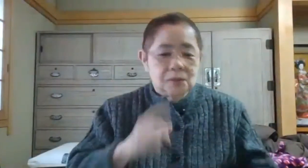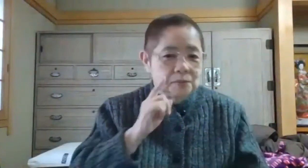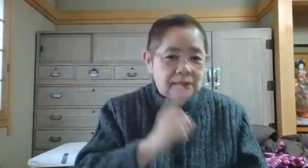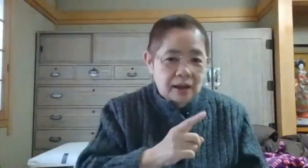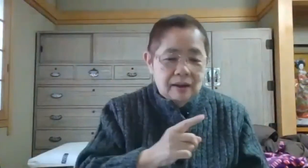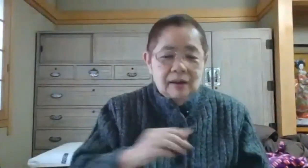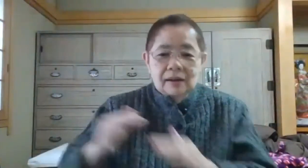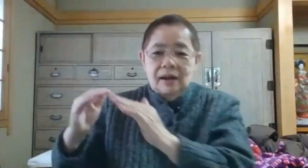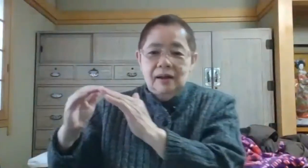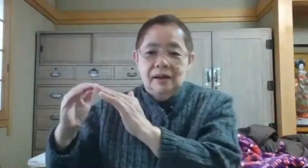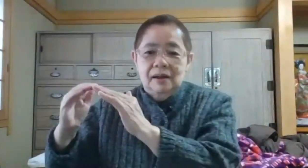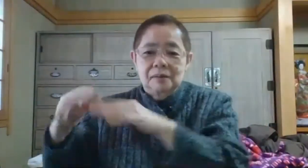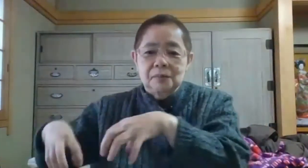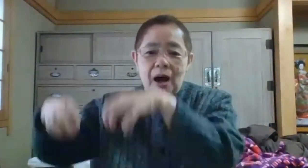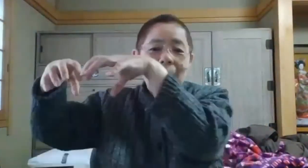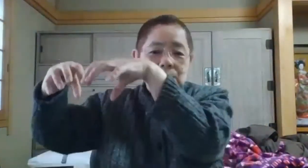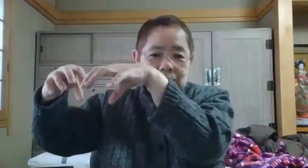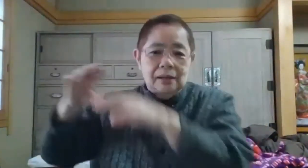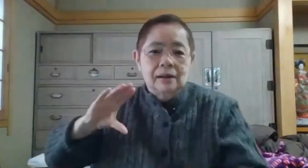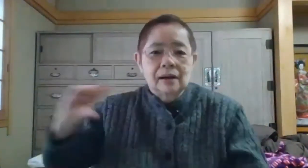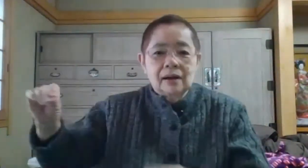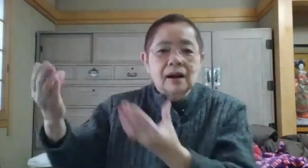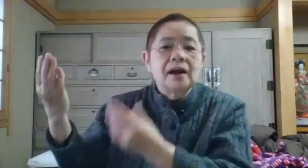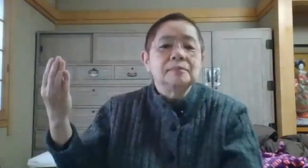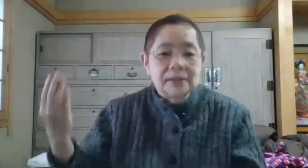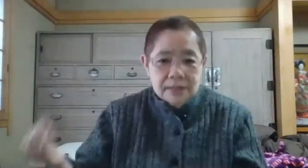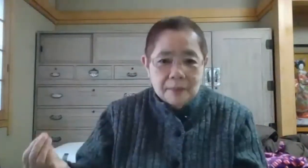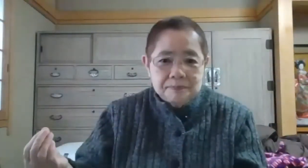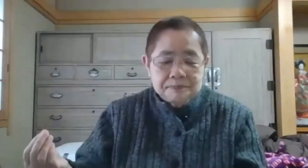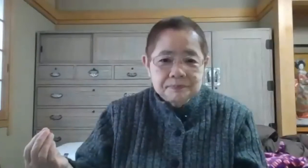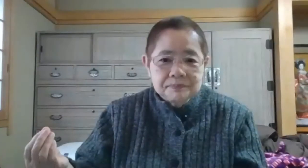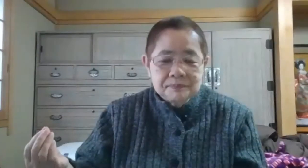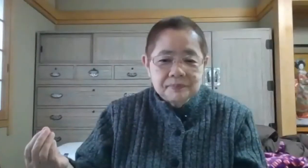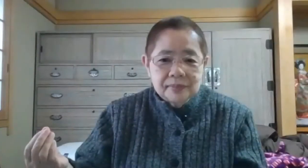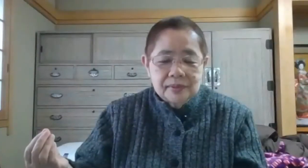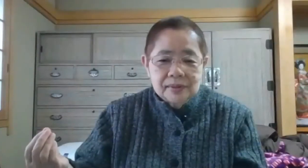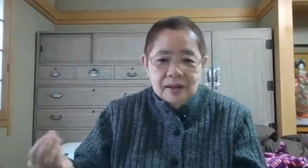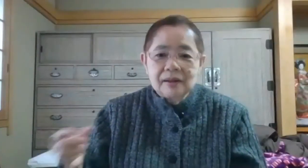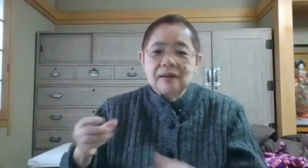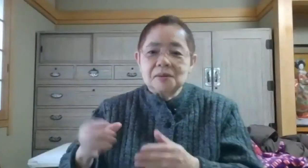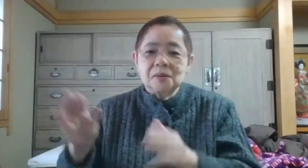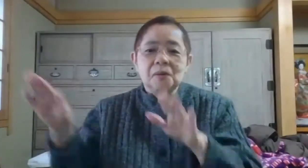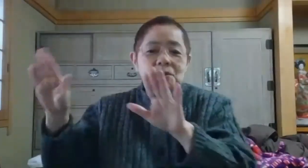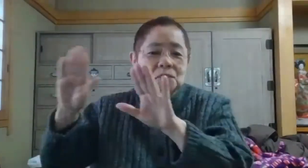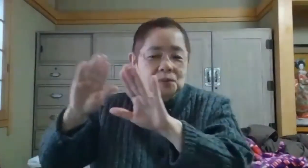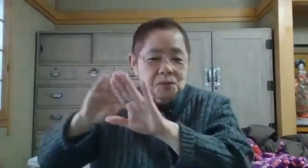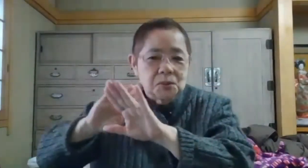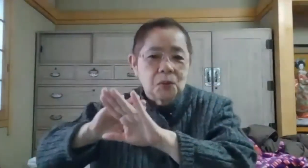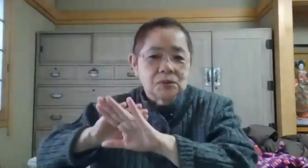を見てえーアパートに帰りましたでその夜遅く